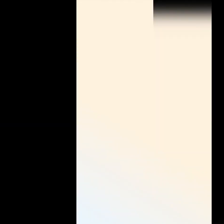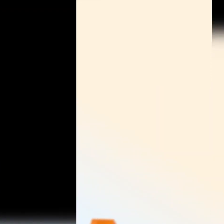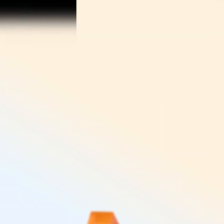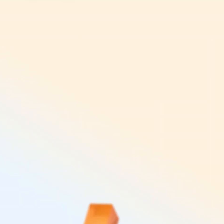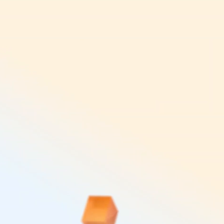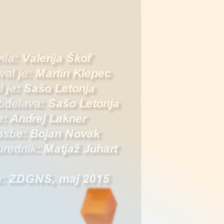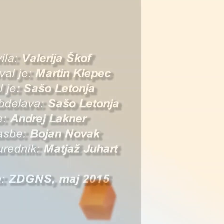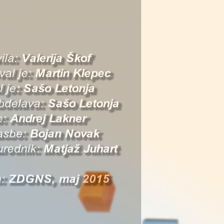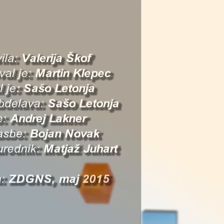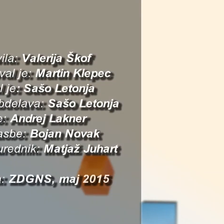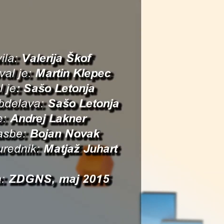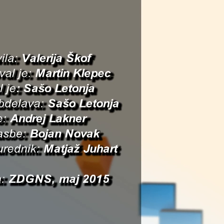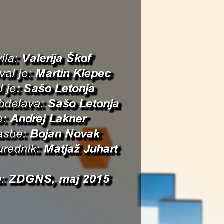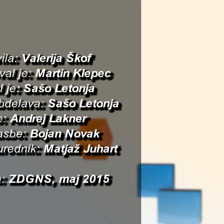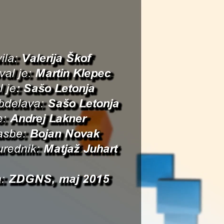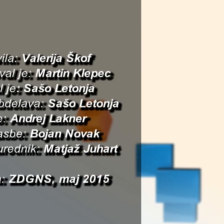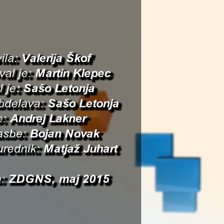Nasvidenje do prihodnjega Nasvidenje do prihodnja